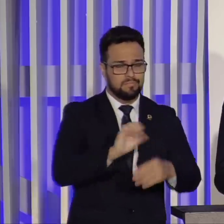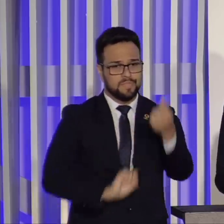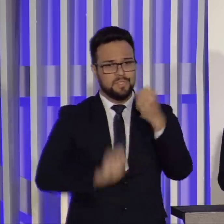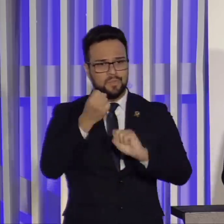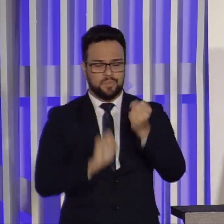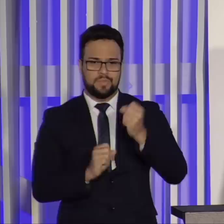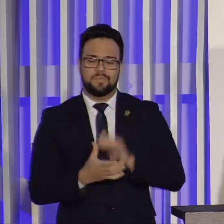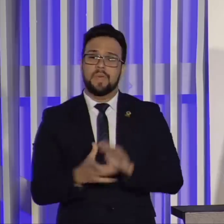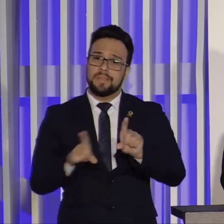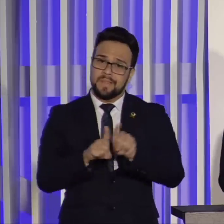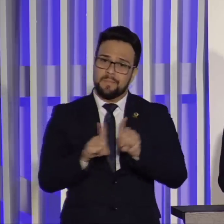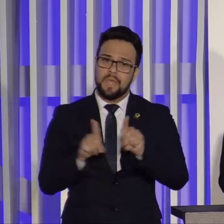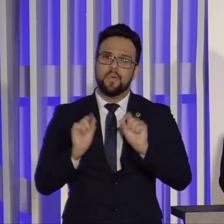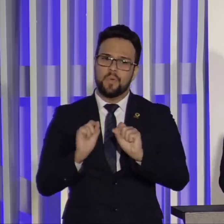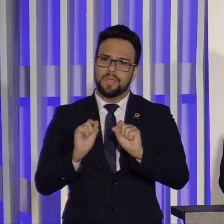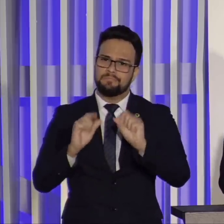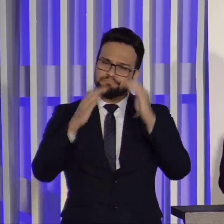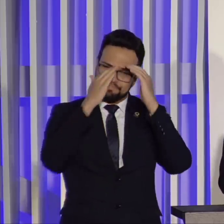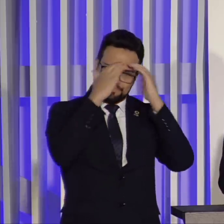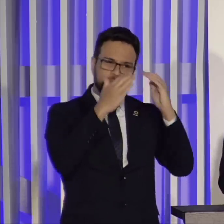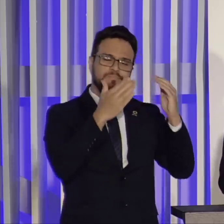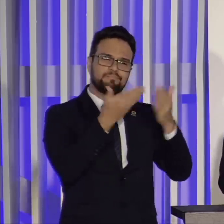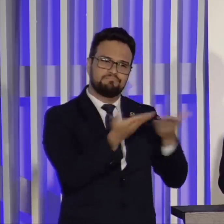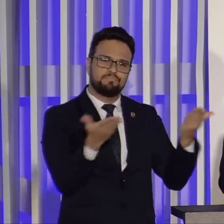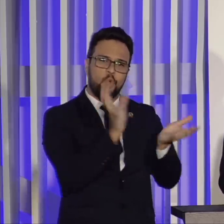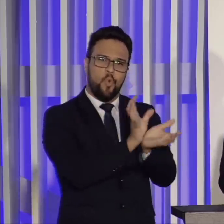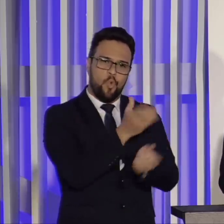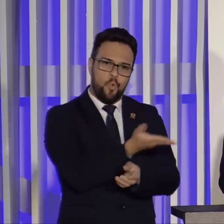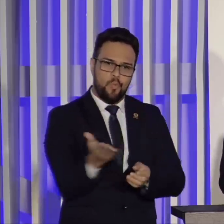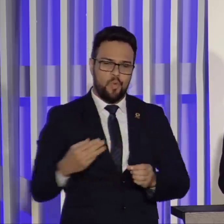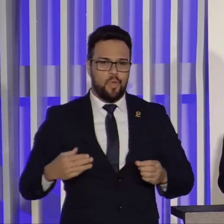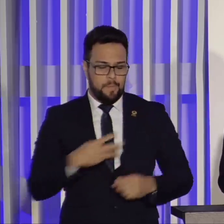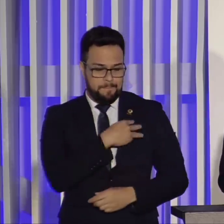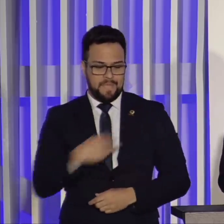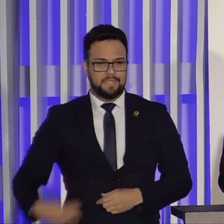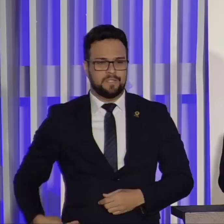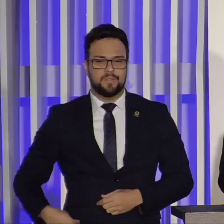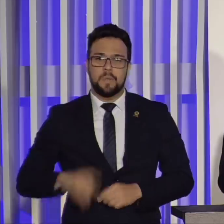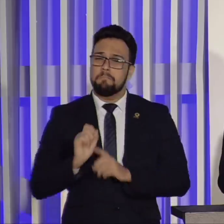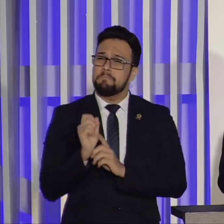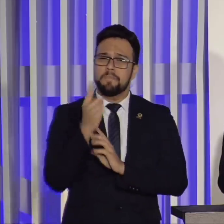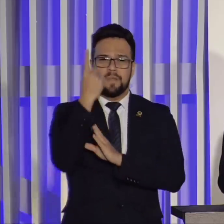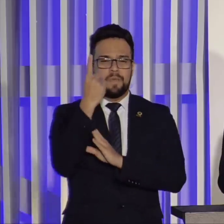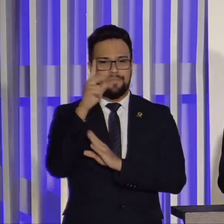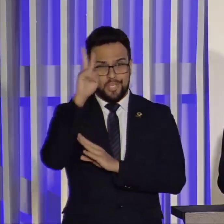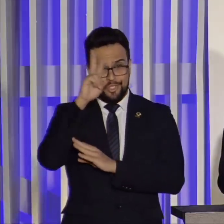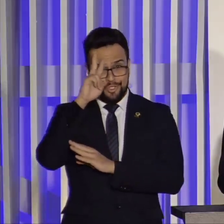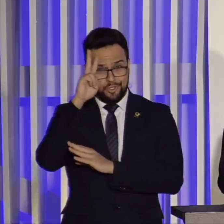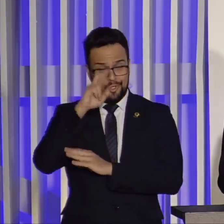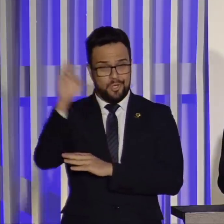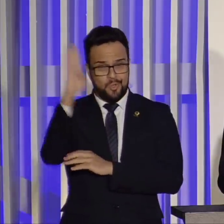Devo muito aos meus ministros. Pela primeira vez na história do Brasil, alguém chegou à presidência